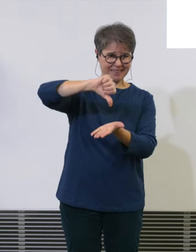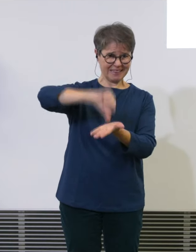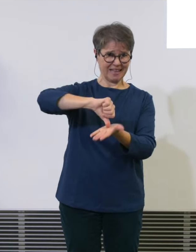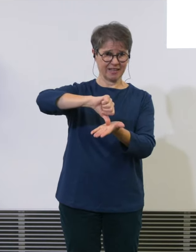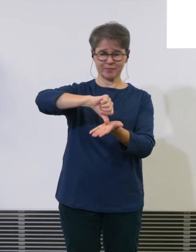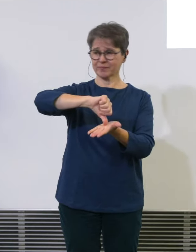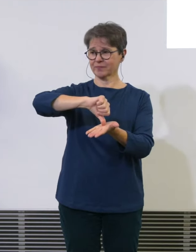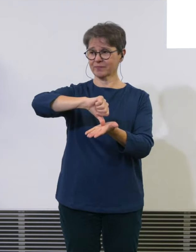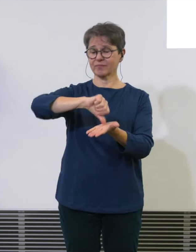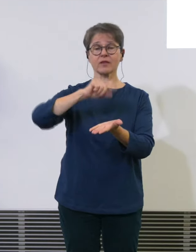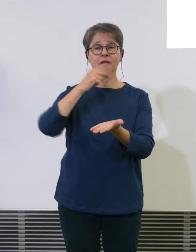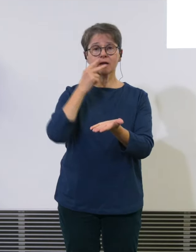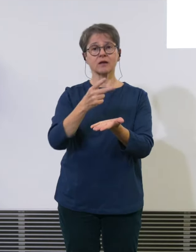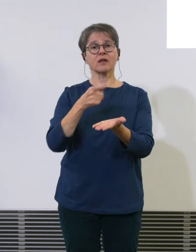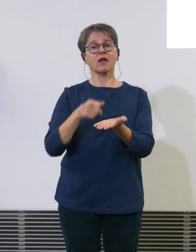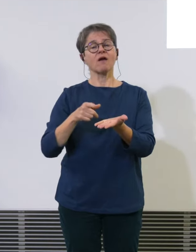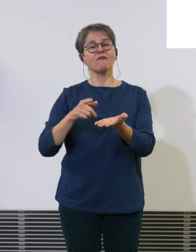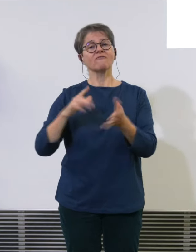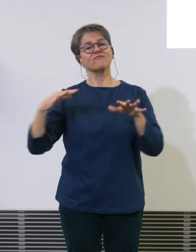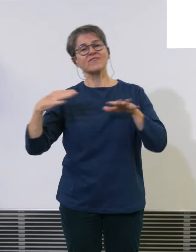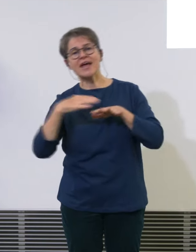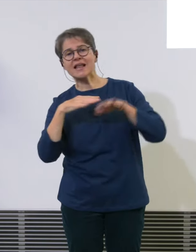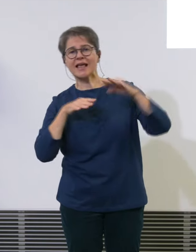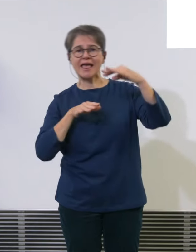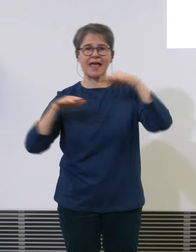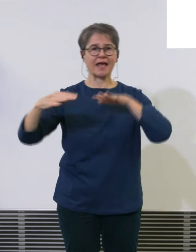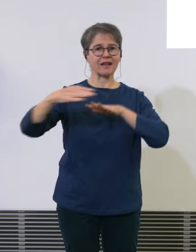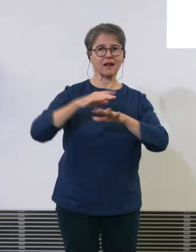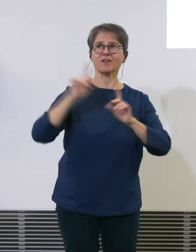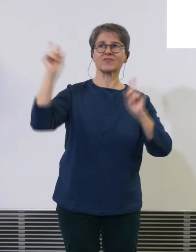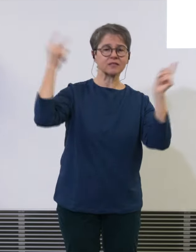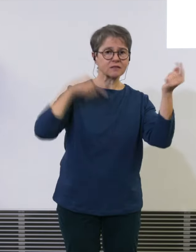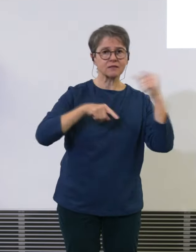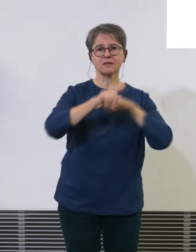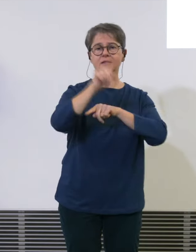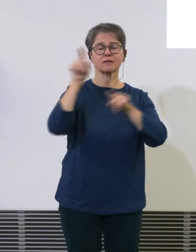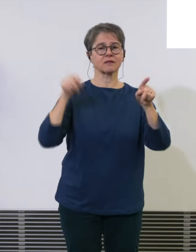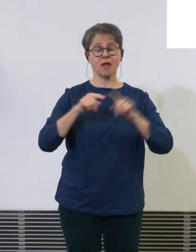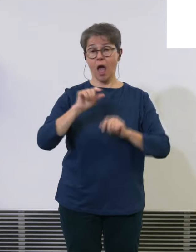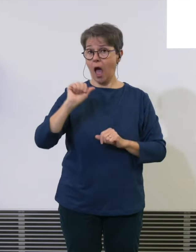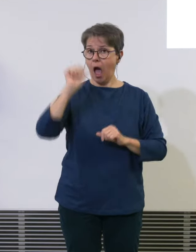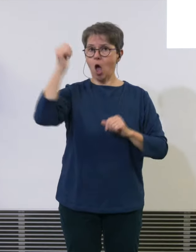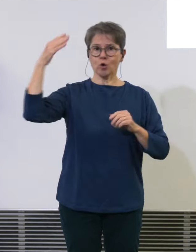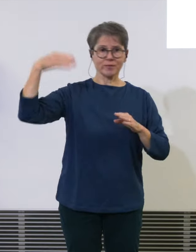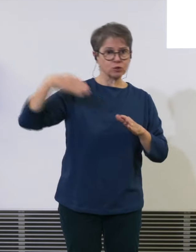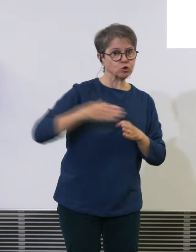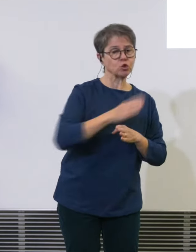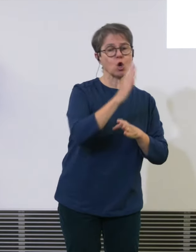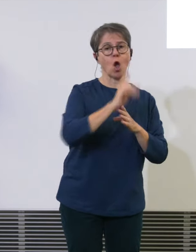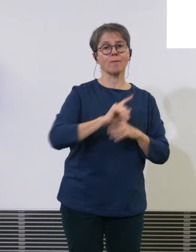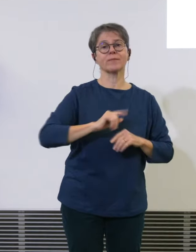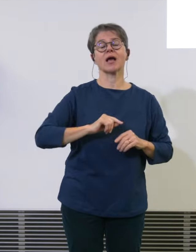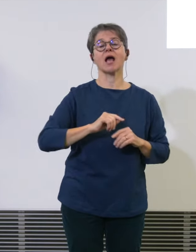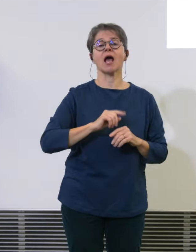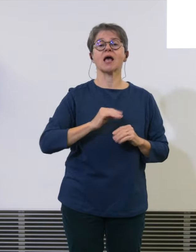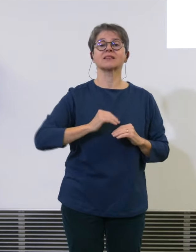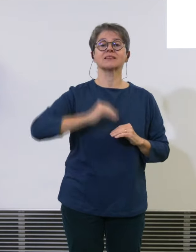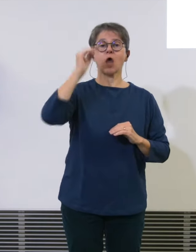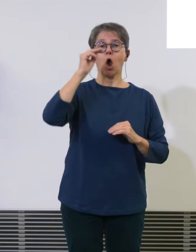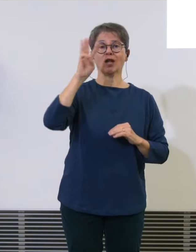Verkehrsströmung, Verkehrsflüsse anschaut, sind die Hauptströmungen vom Nordwesten nach Südosten. Dann kommen